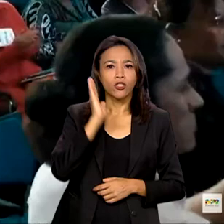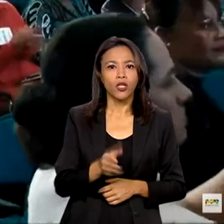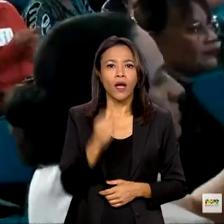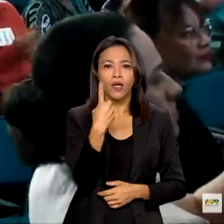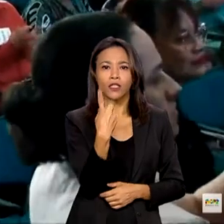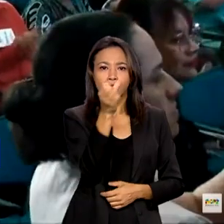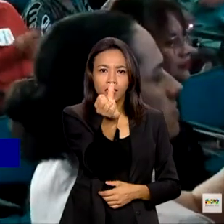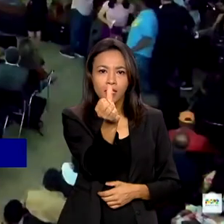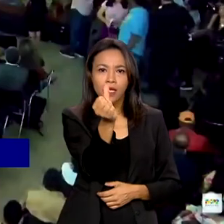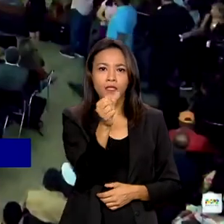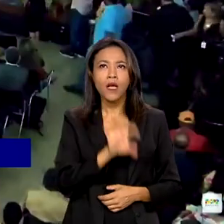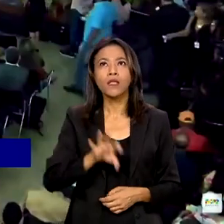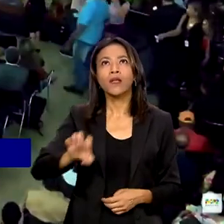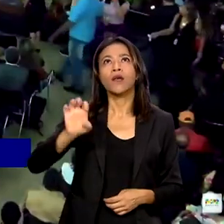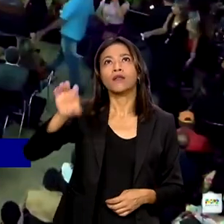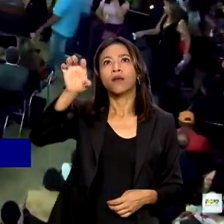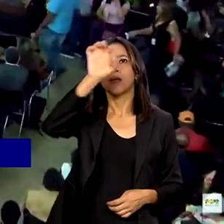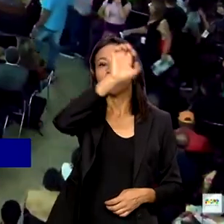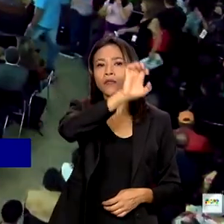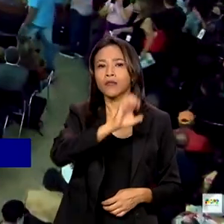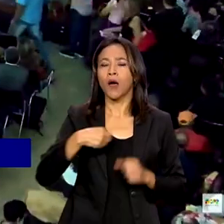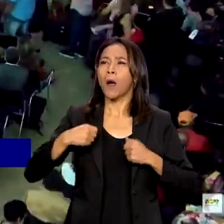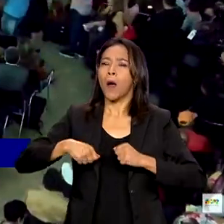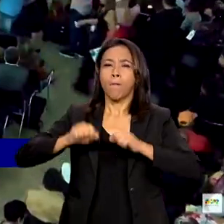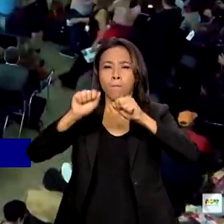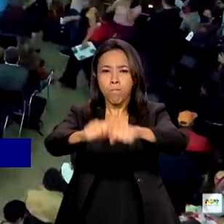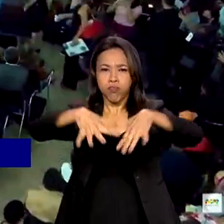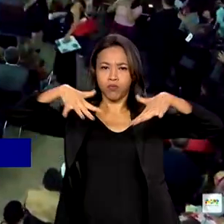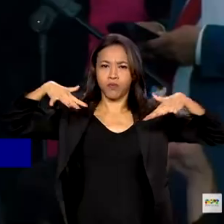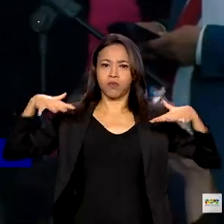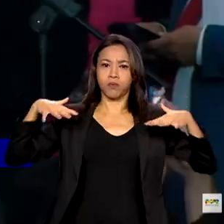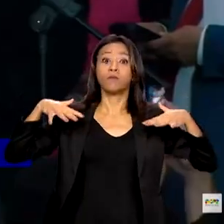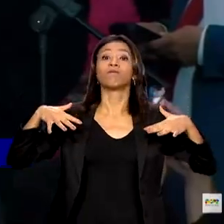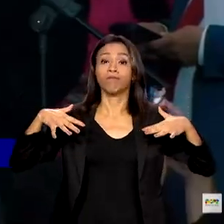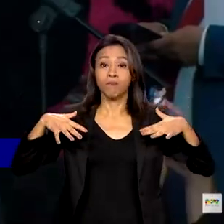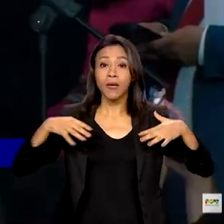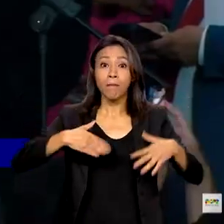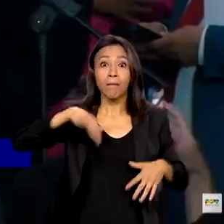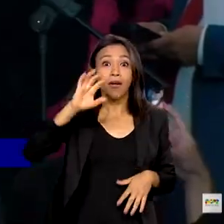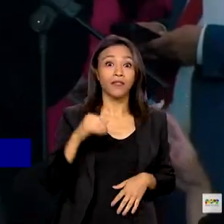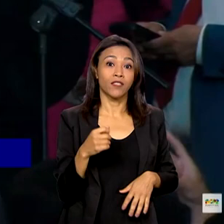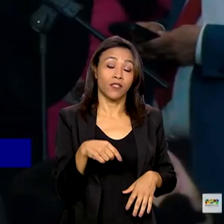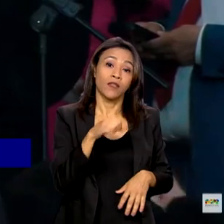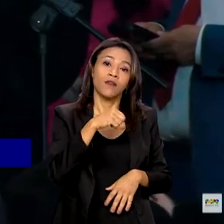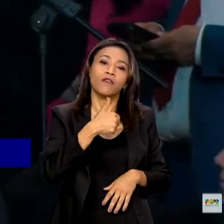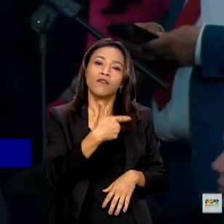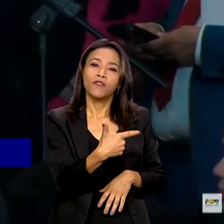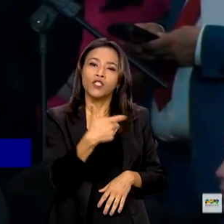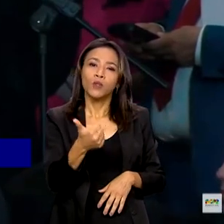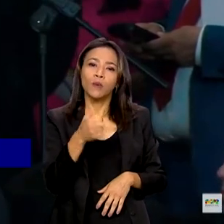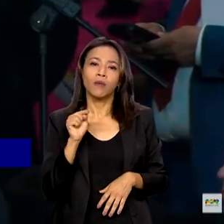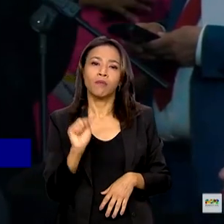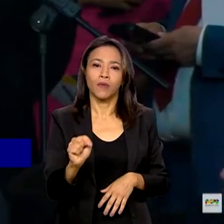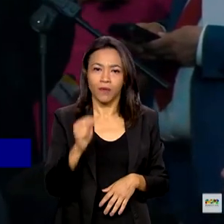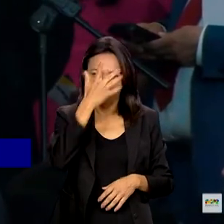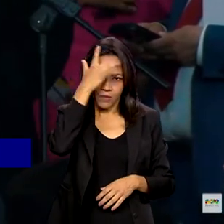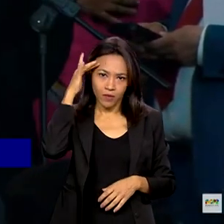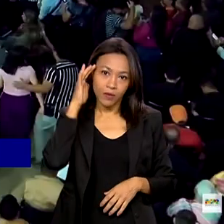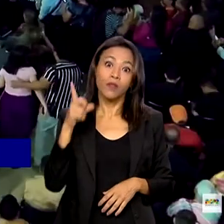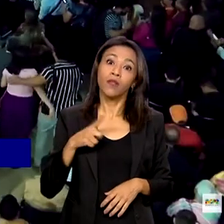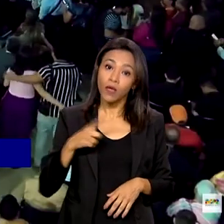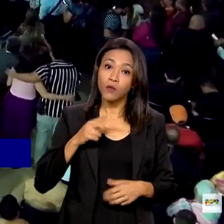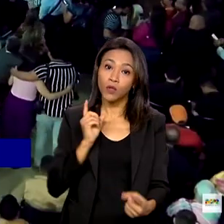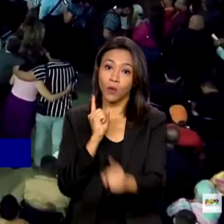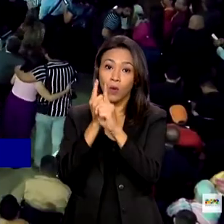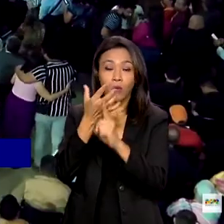estados percorridos por meio de plenárias, com a presença de mais de 21 mil pessoas. Além dos eventos presenciais,